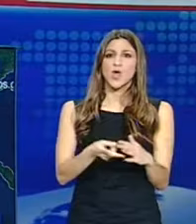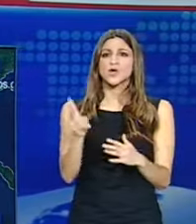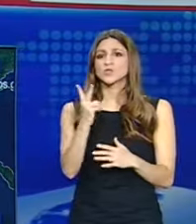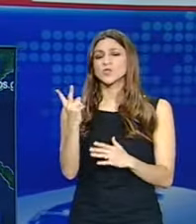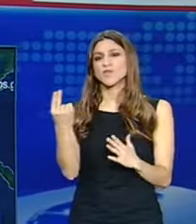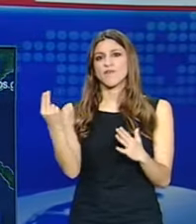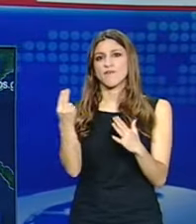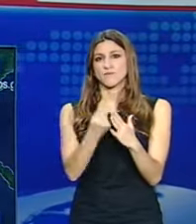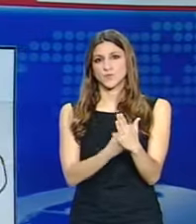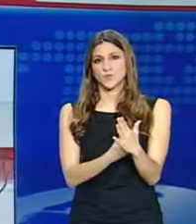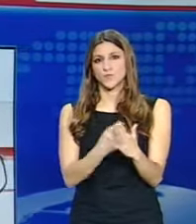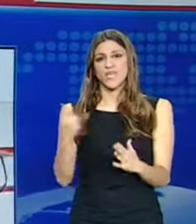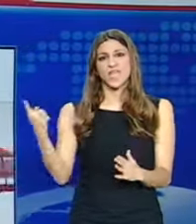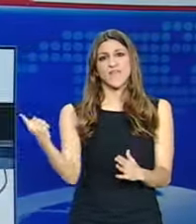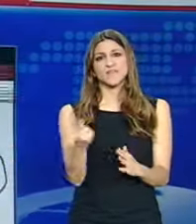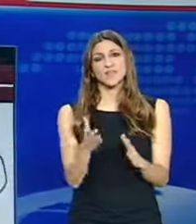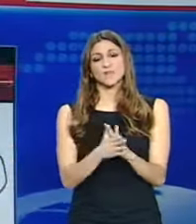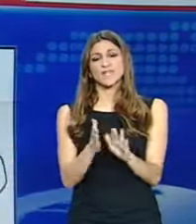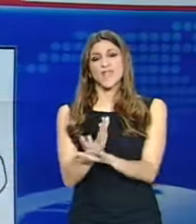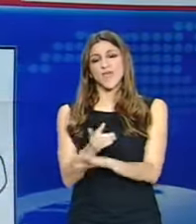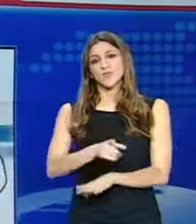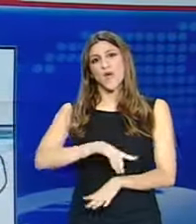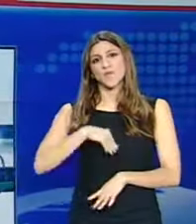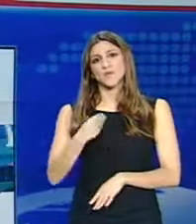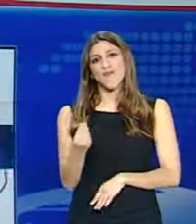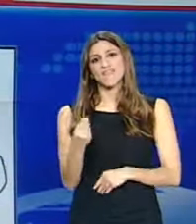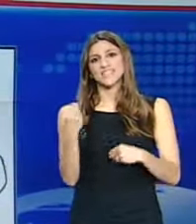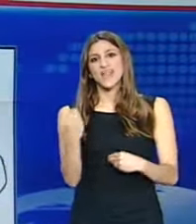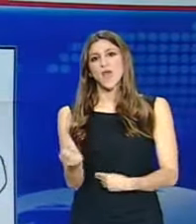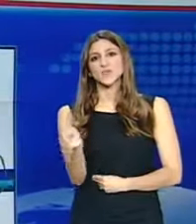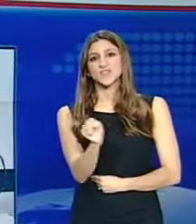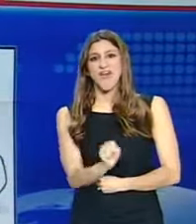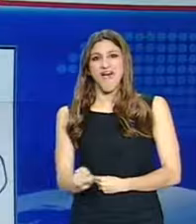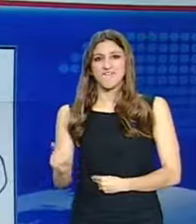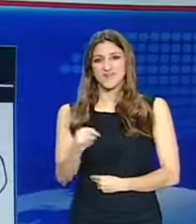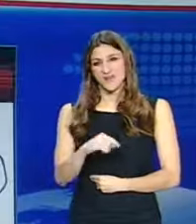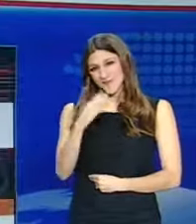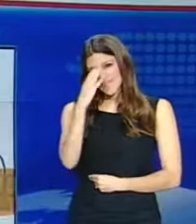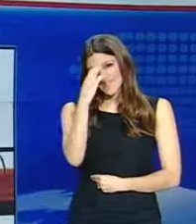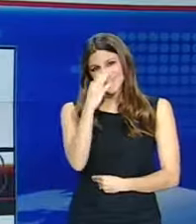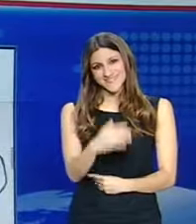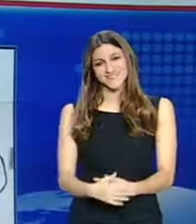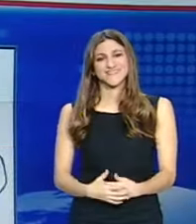βαθμούς Κελσίου. Στο σημείο αυτό το βελτίο στην ουματική ολοκληρώθηκε η επόμενη ενημέρωση από το ΣΚΑΣΙΣΕΤΑ. Καλώς σας απόγευμα.